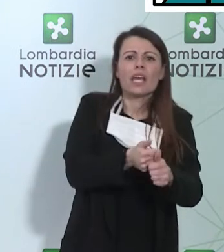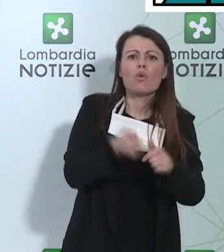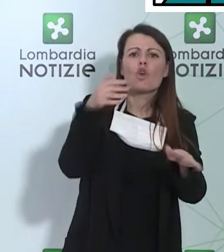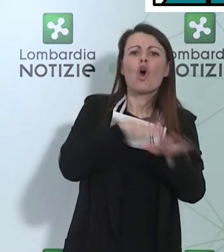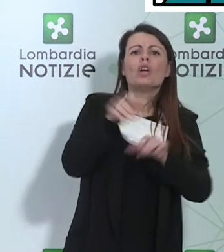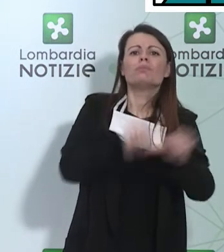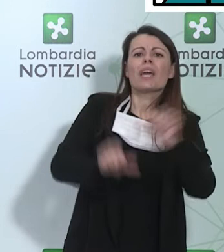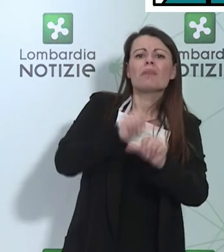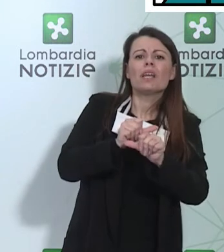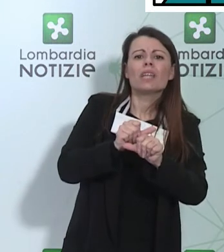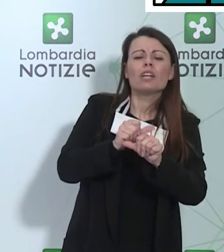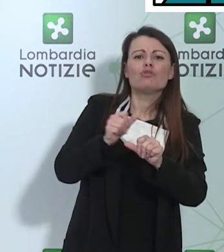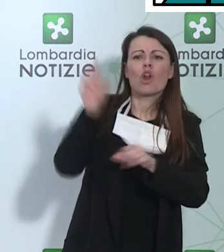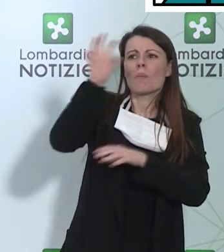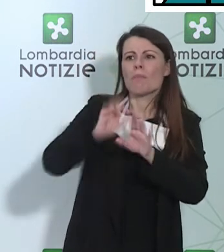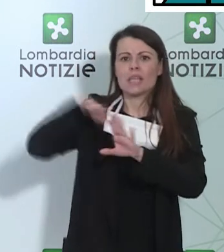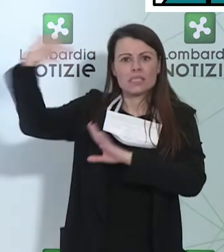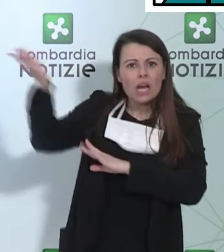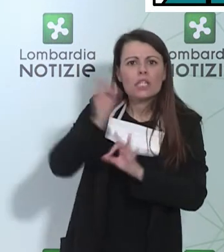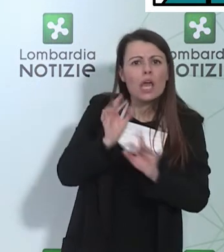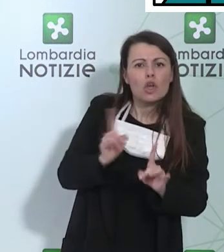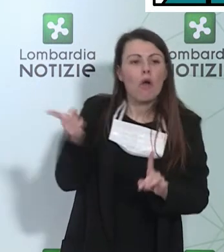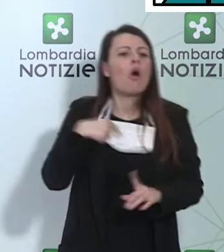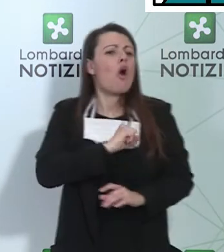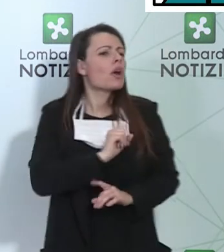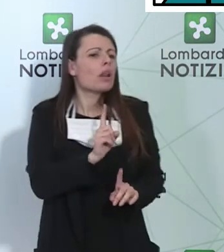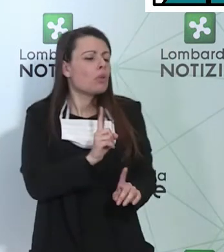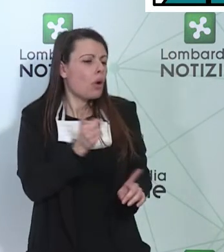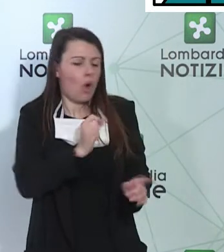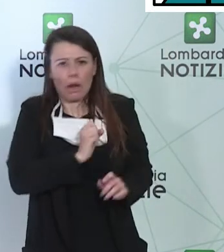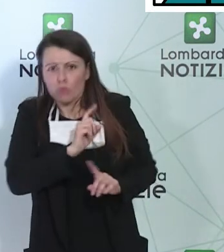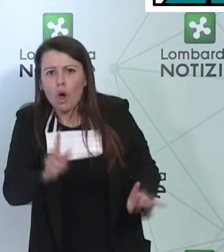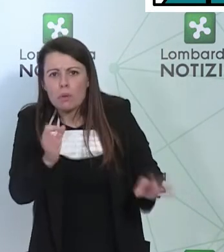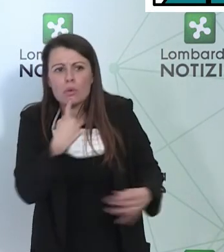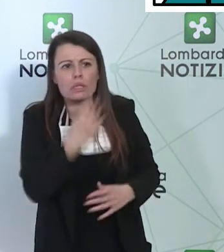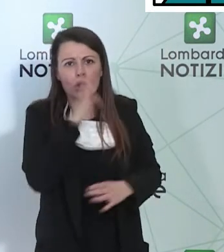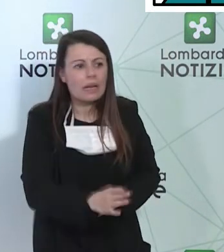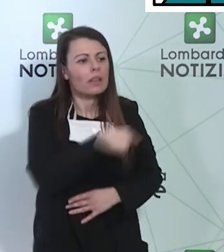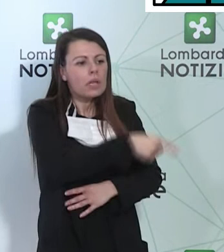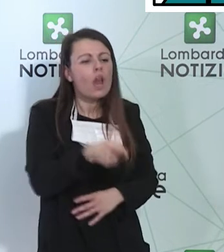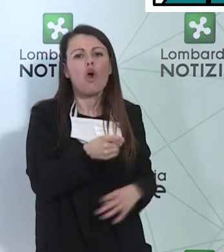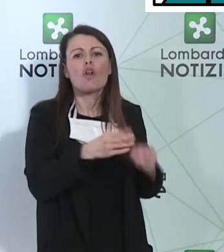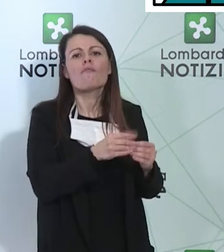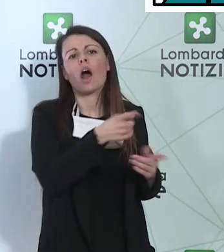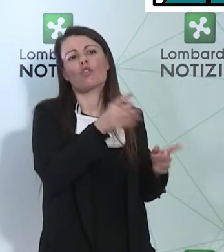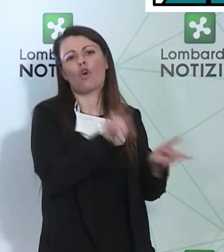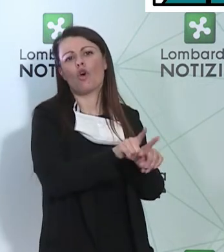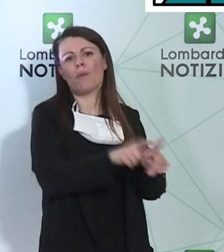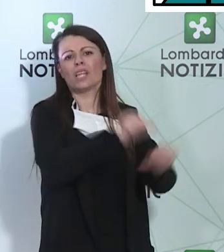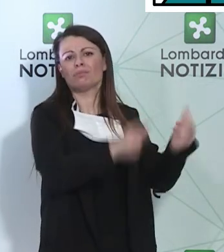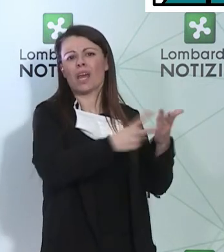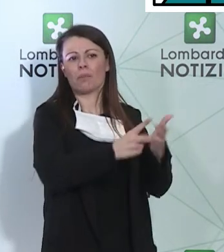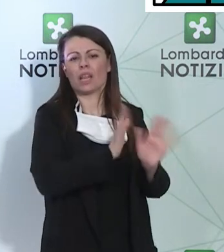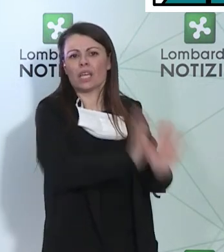No, credo che stiano facendo loro direttamente, senza credo, stanno facendo loro direttamente una sperimentazione. Ma non c'è un